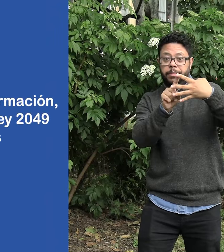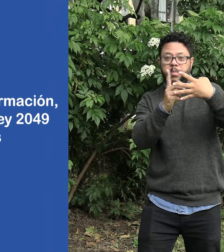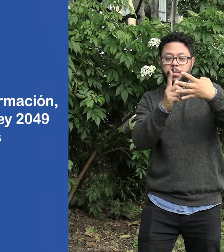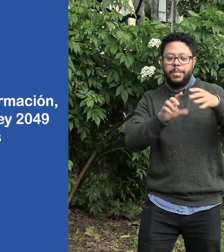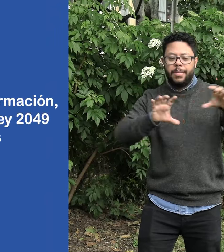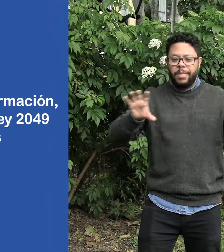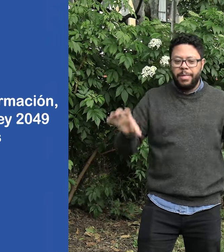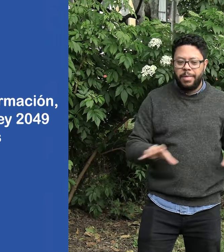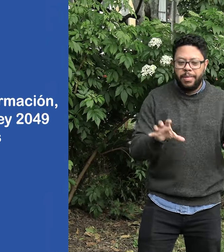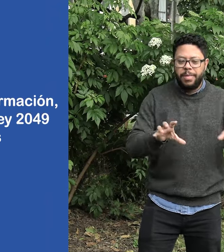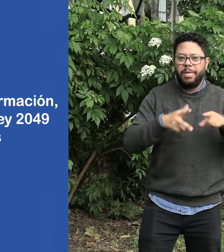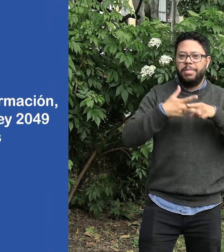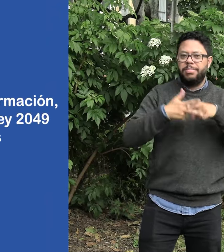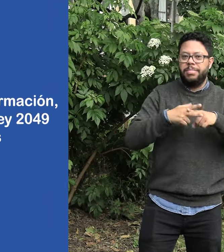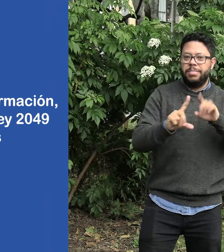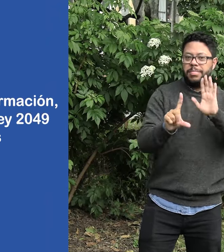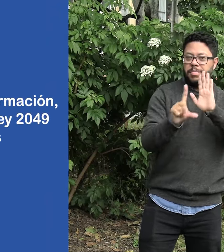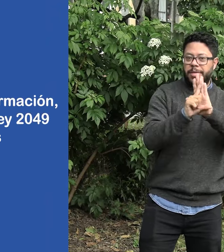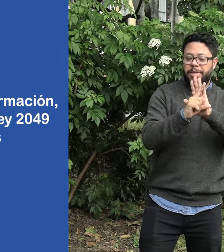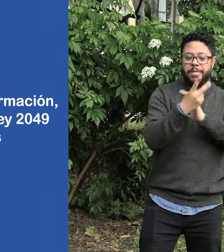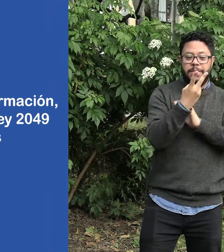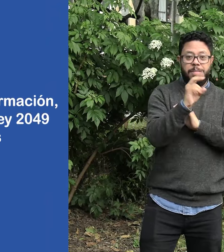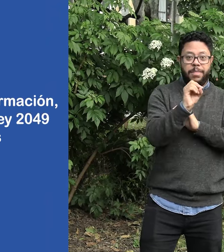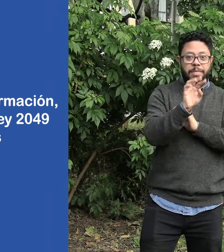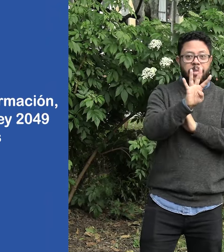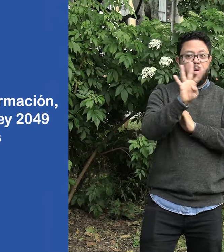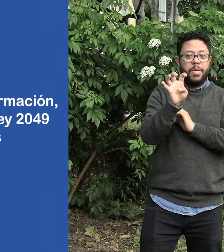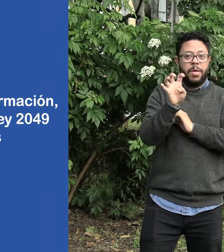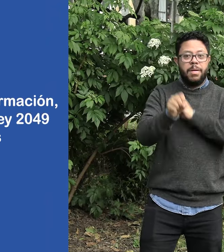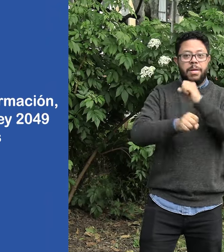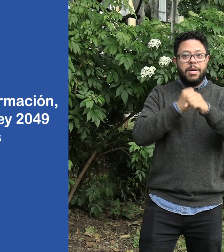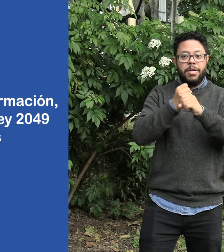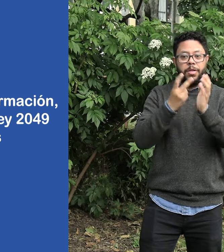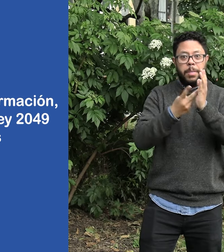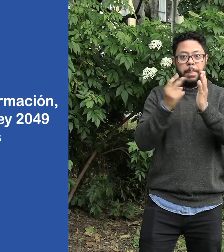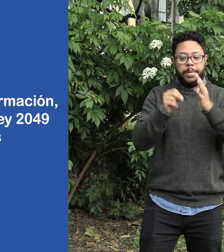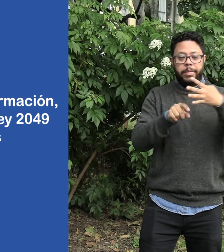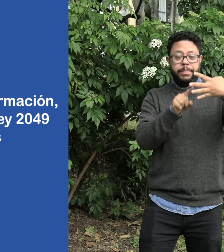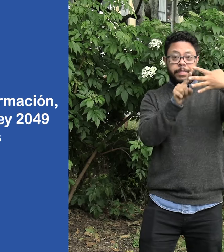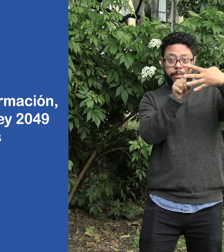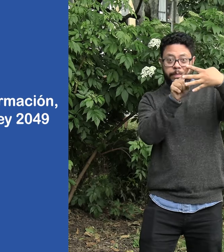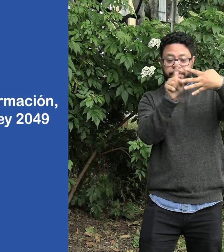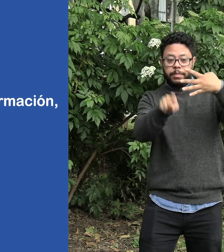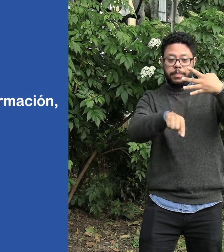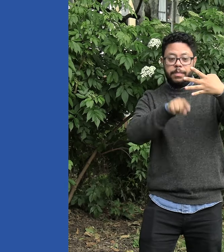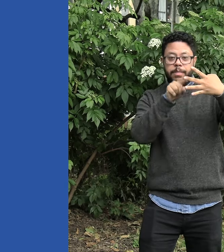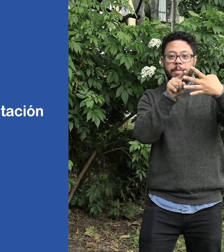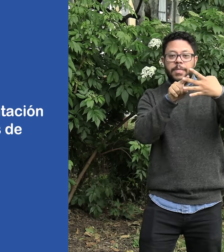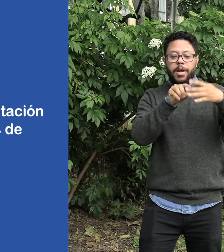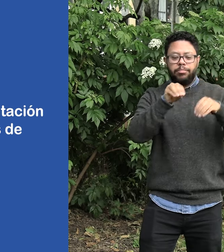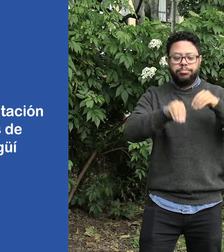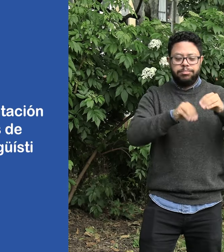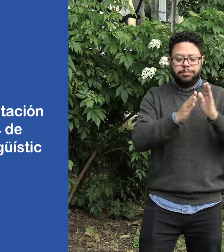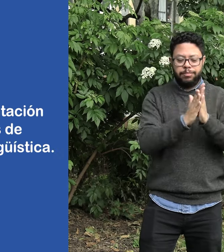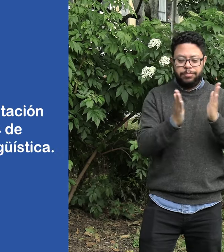con las asociaciones. La segunda, un folleto de orientación sobre procesos de planeación lingüística dirigida a las